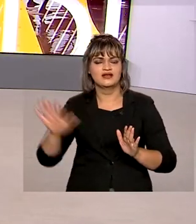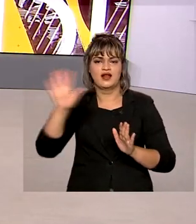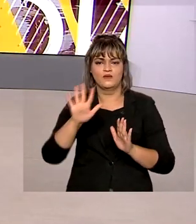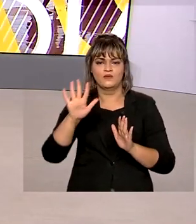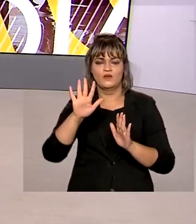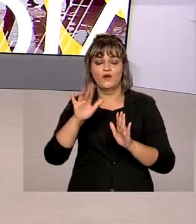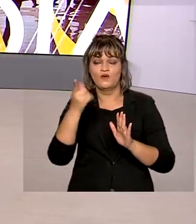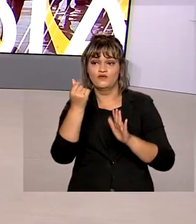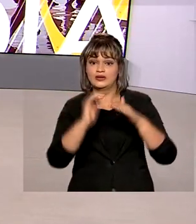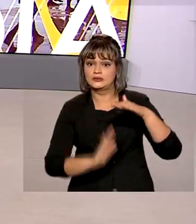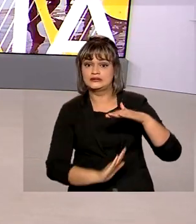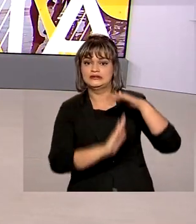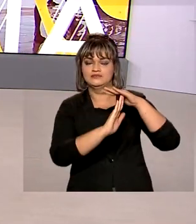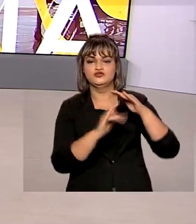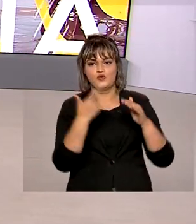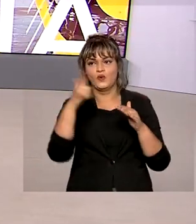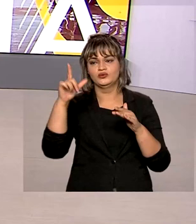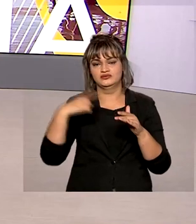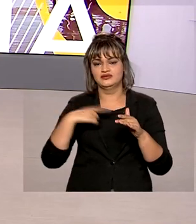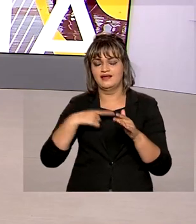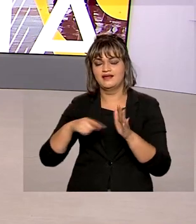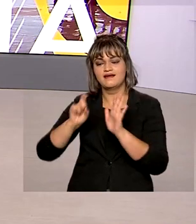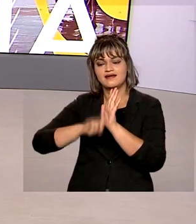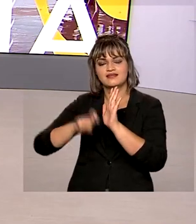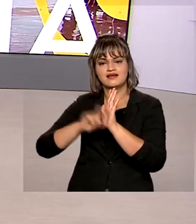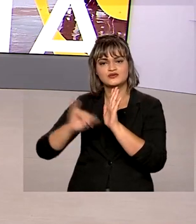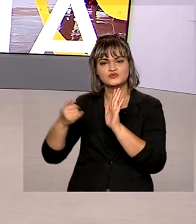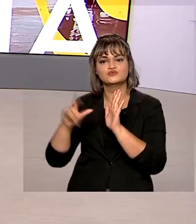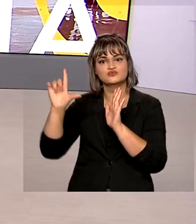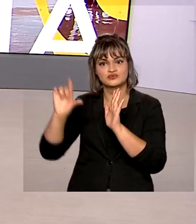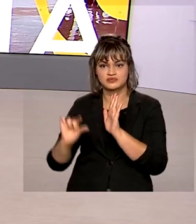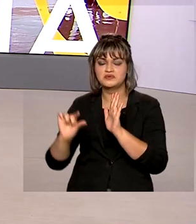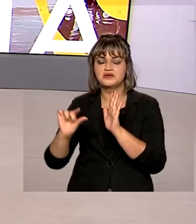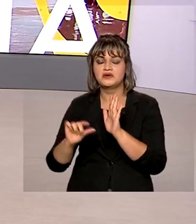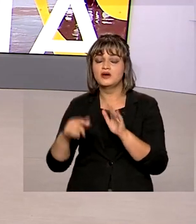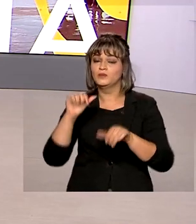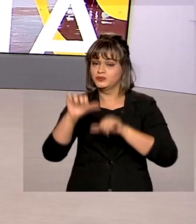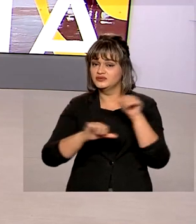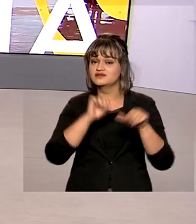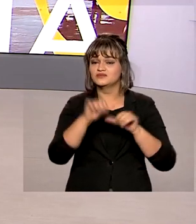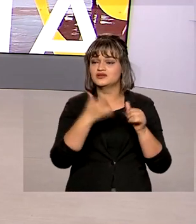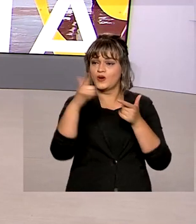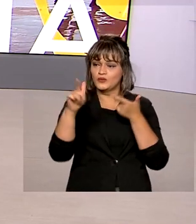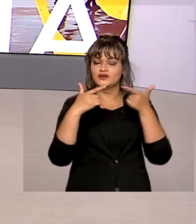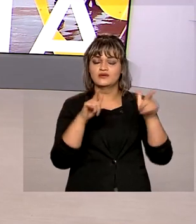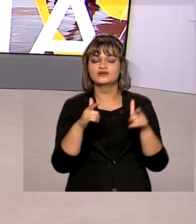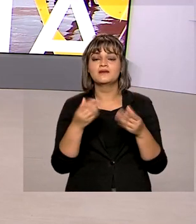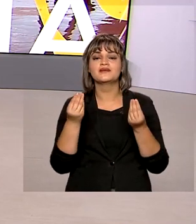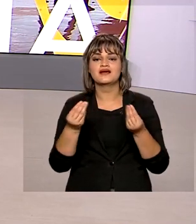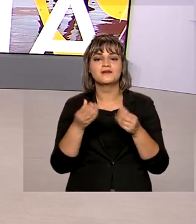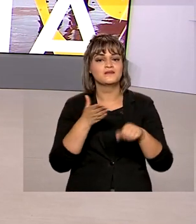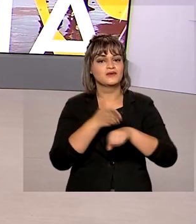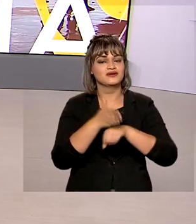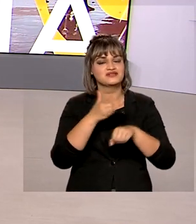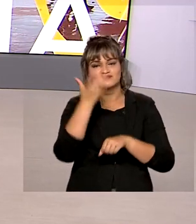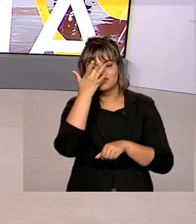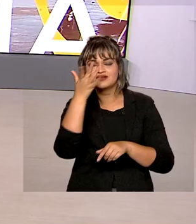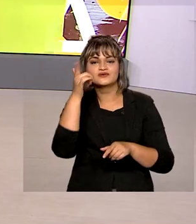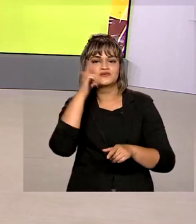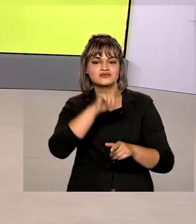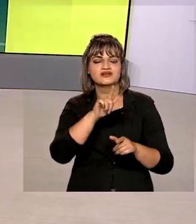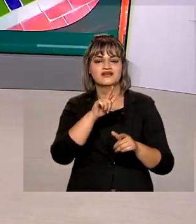no teto do valor dos imóveis e redução nas taxas de juros são algumas das mudanças para facilitar o acesso das famílias,